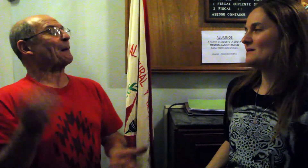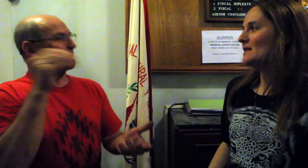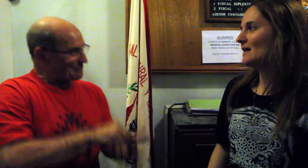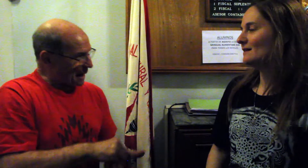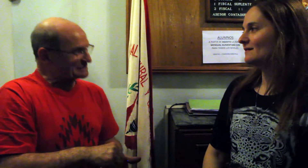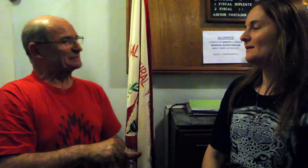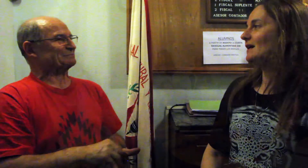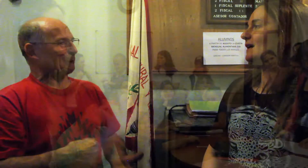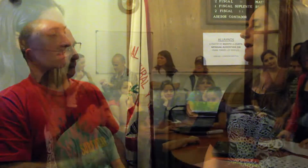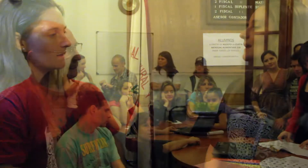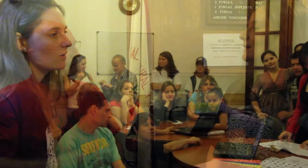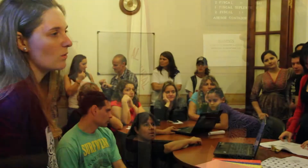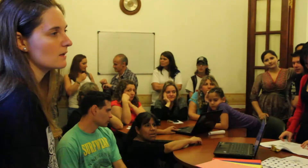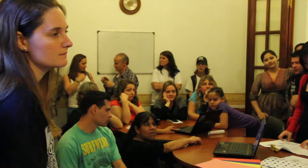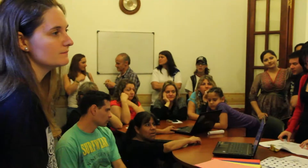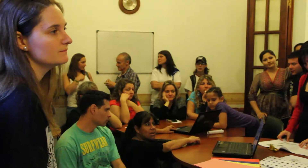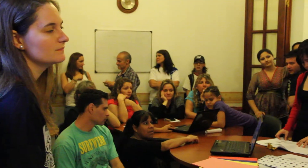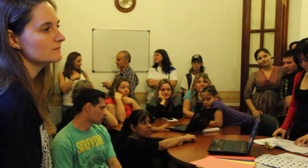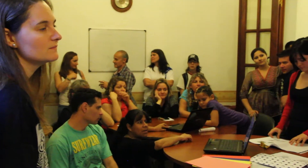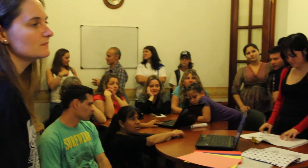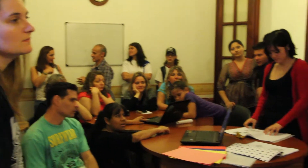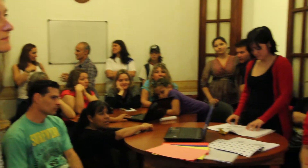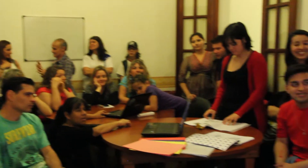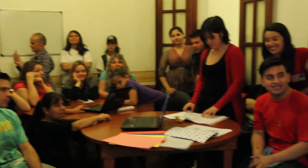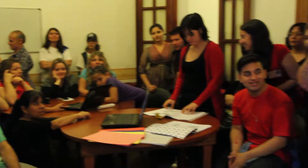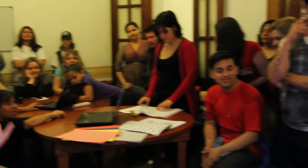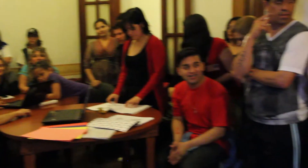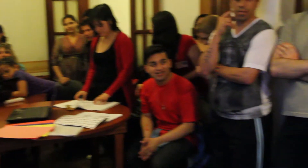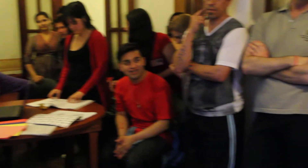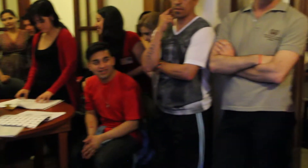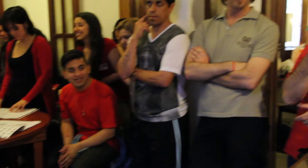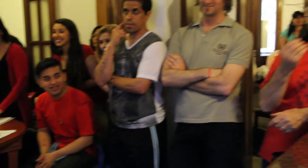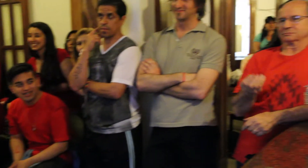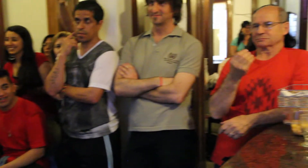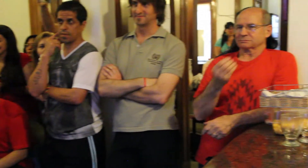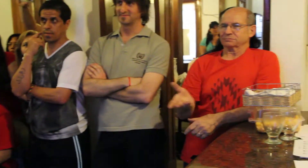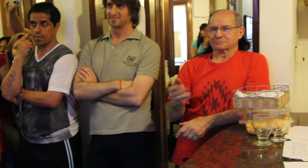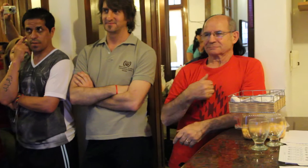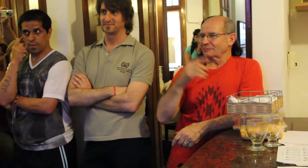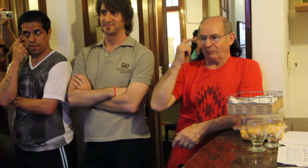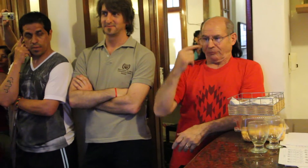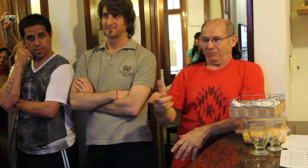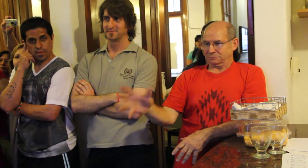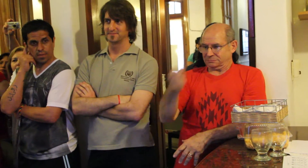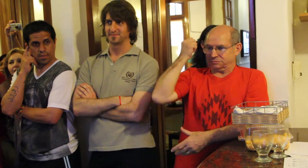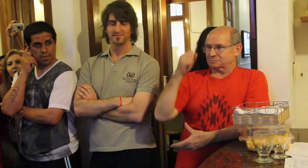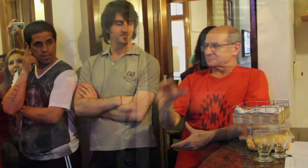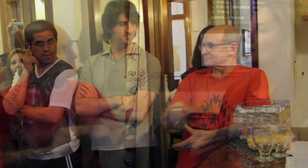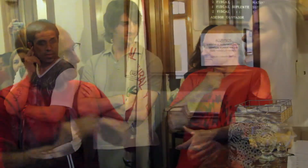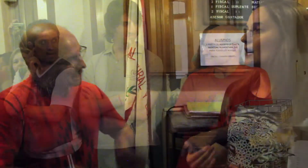mi vida. También sobre estudios médicos, por ejemplo, ecografía, qué podemos hacer con